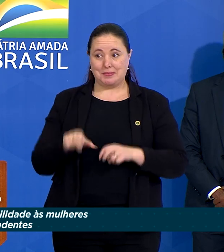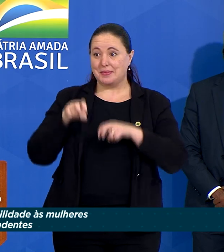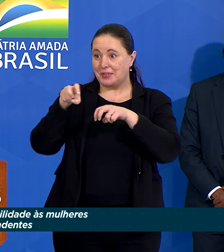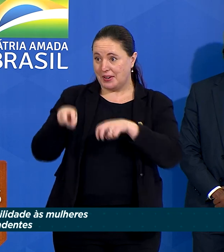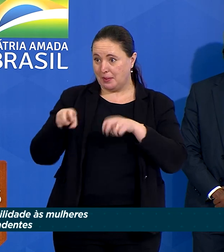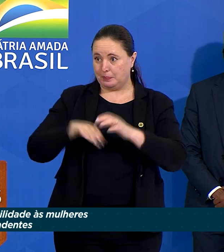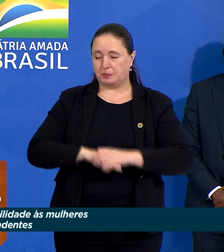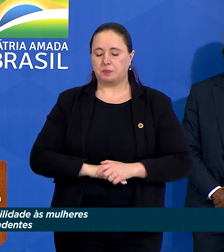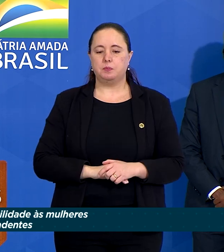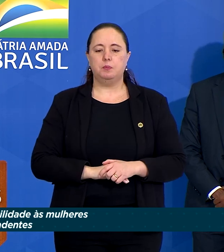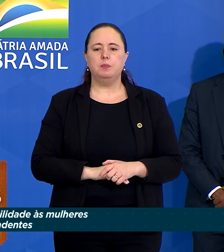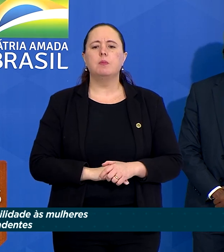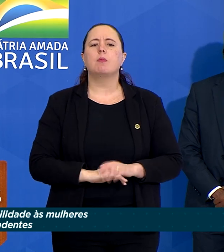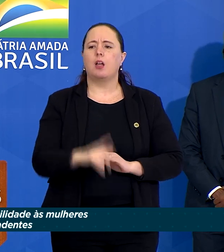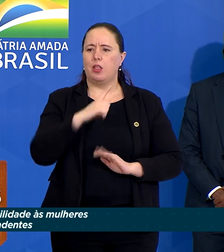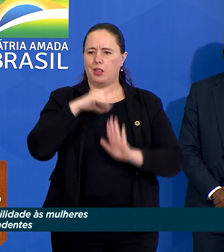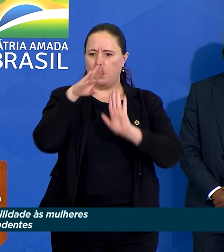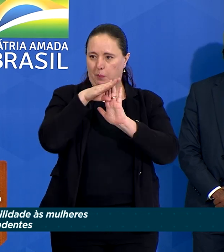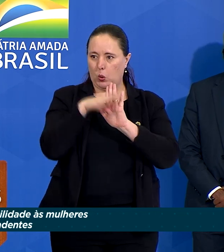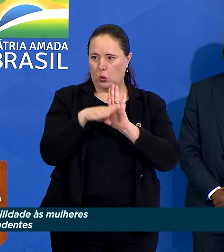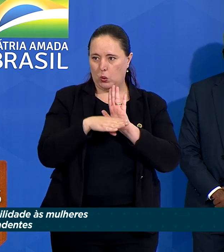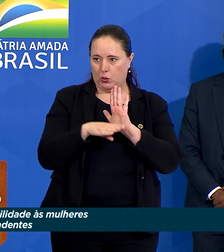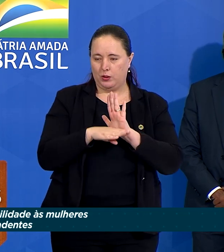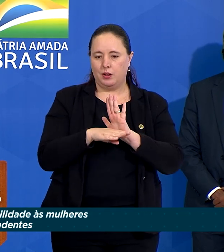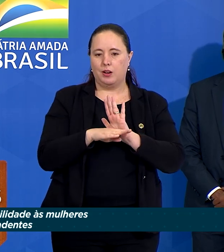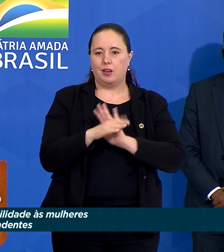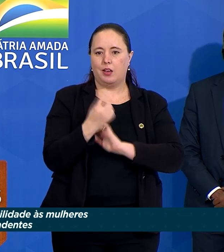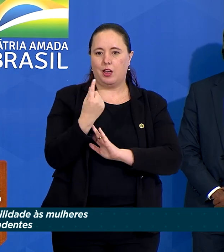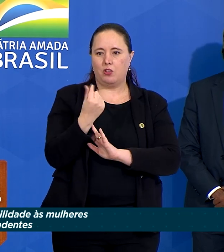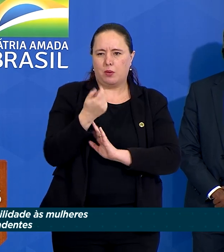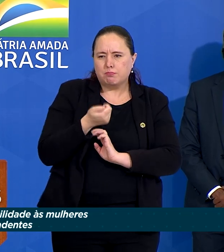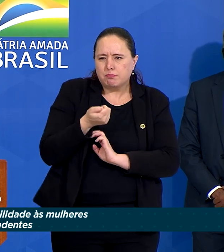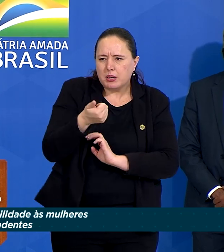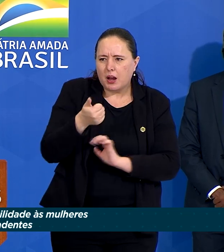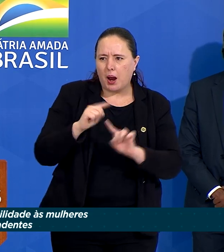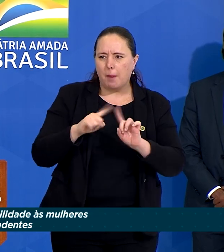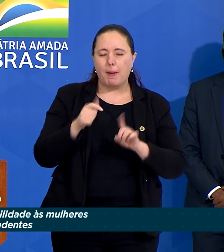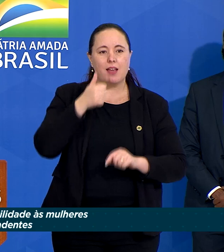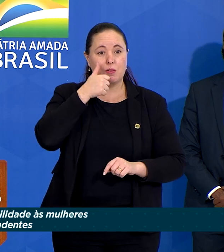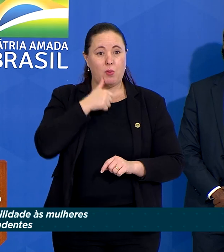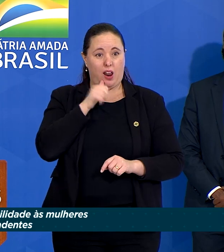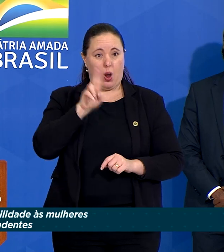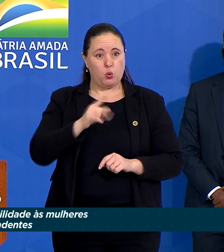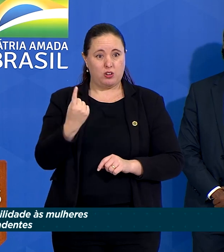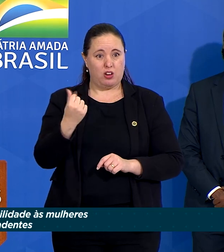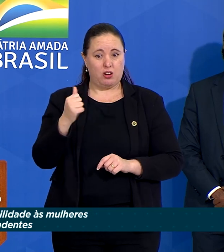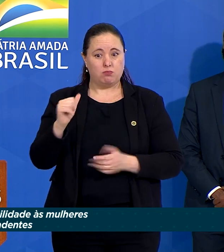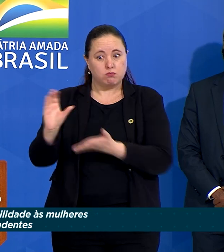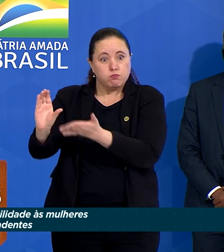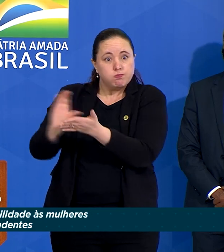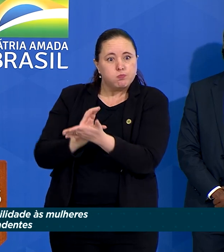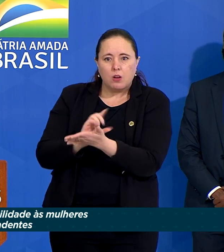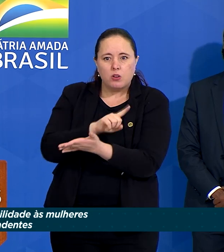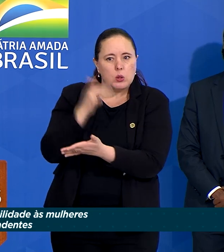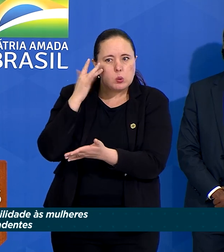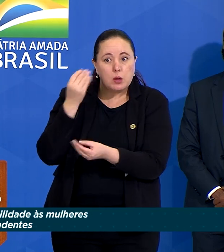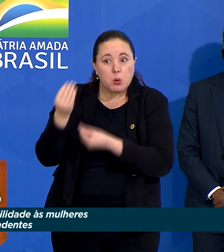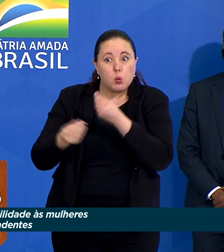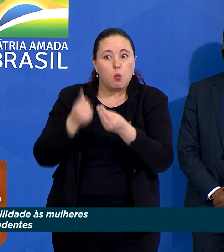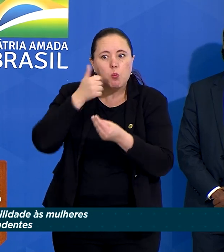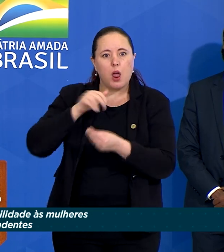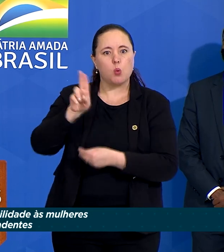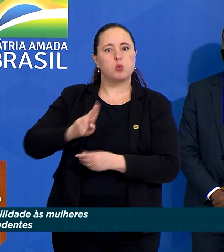impressionante. Tem um programa que dá pouco crédito, mas quando elas pegam esse dinheiro, vocês não sabem o trabalho